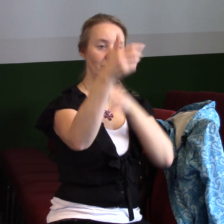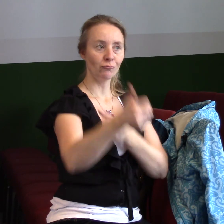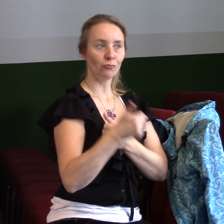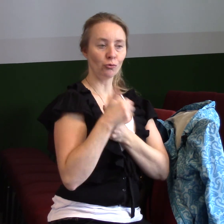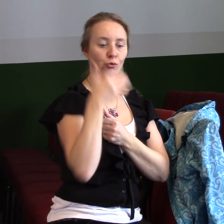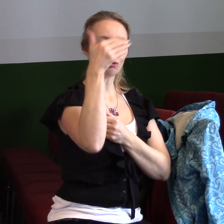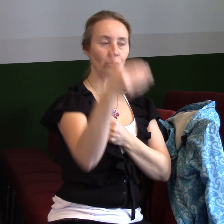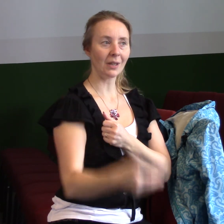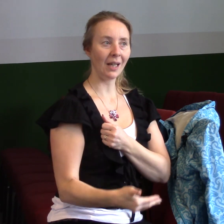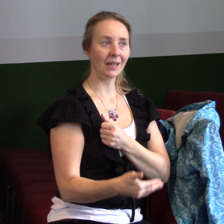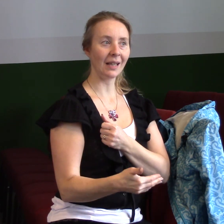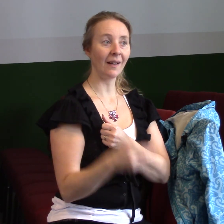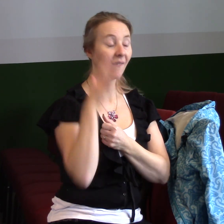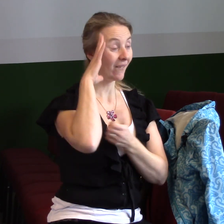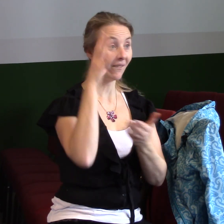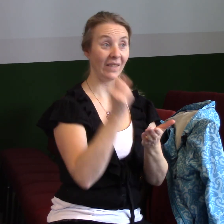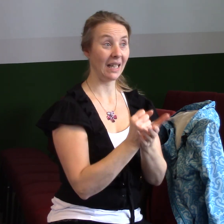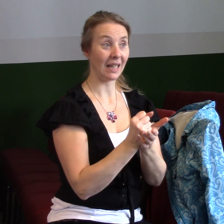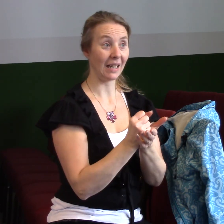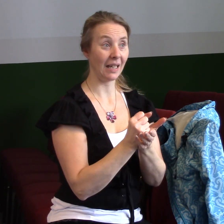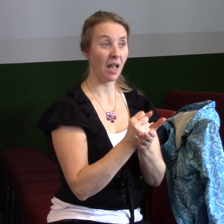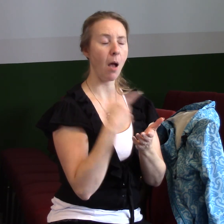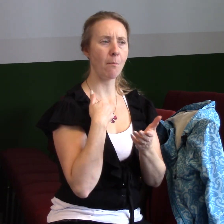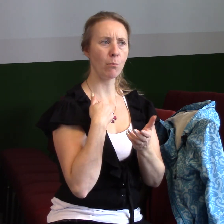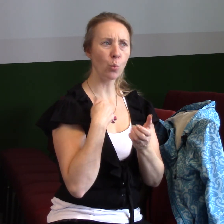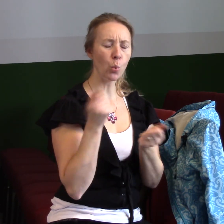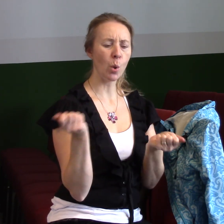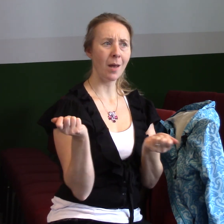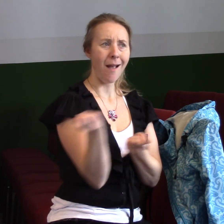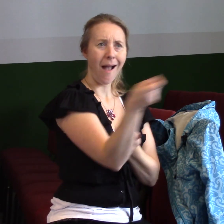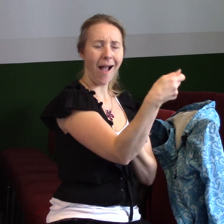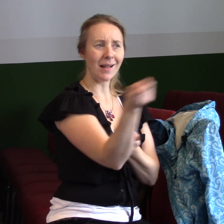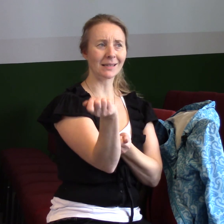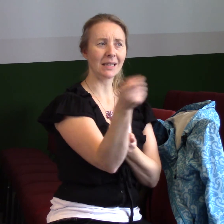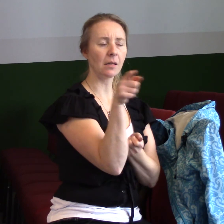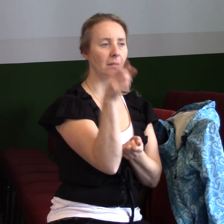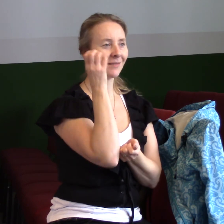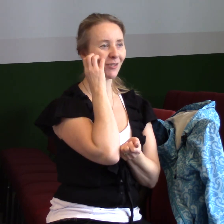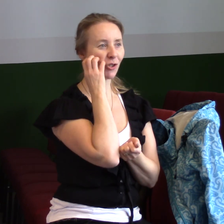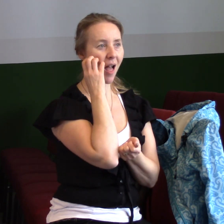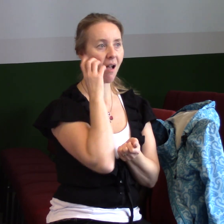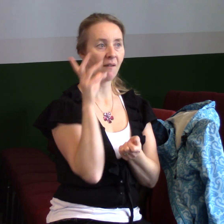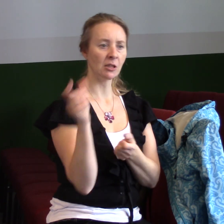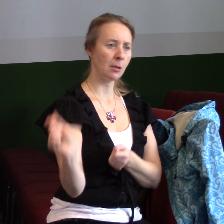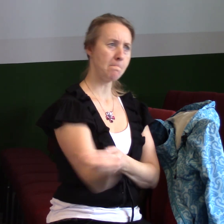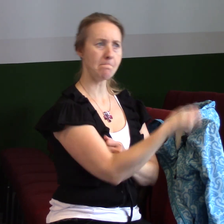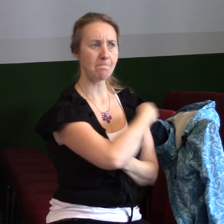uhasit všechny hořící zšípy toho zlého. A vezměte přilbu záchrany a meč ducha, jimže boží slovo.